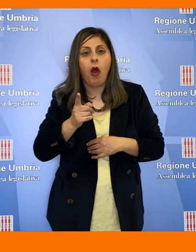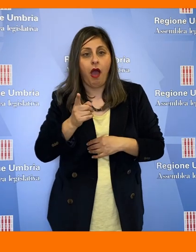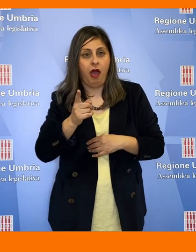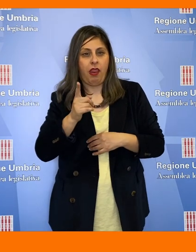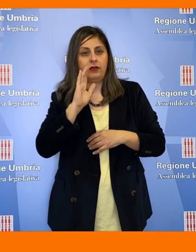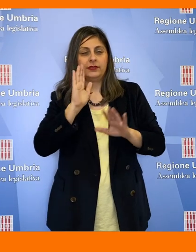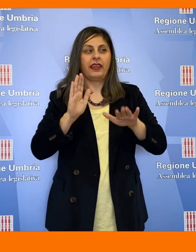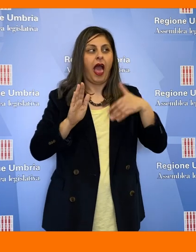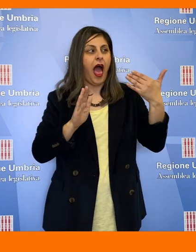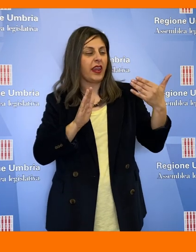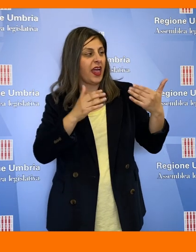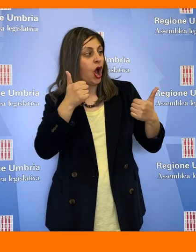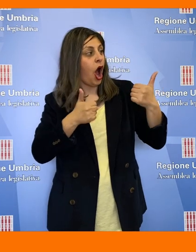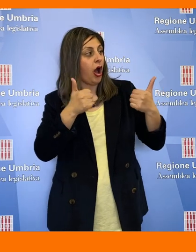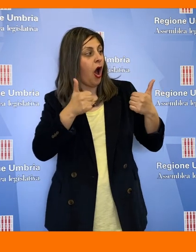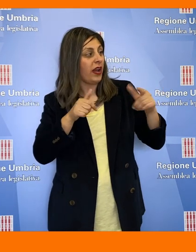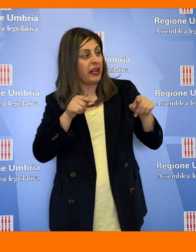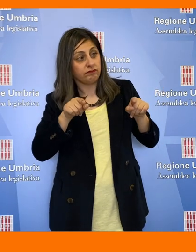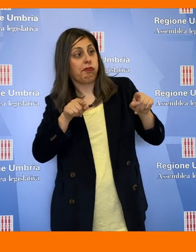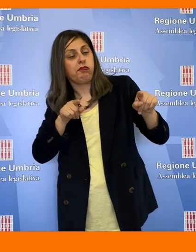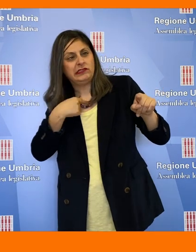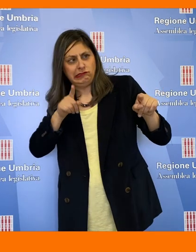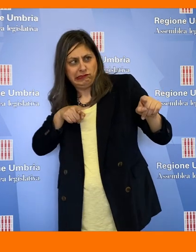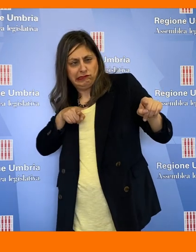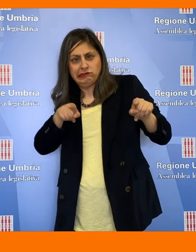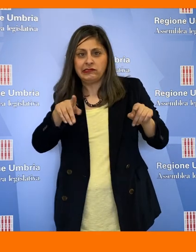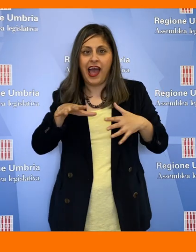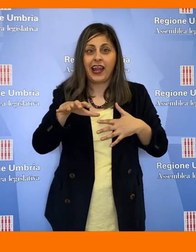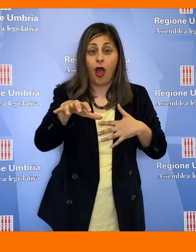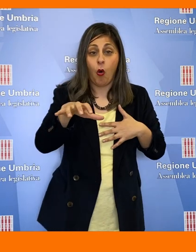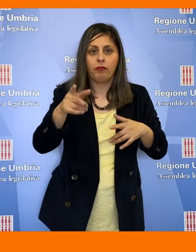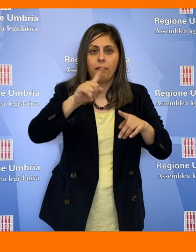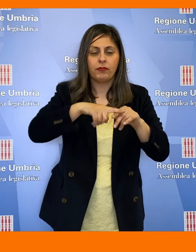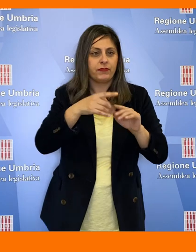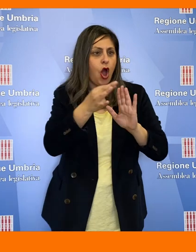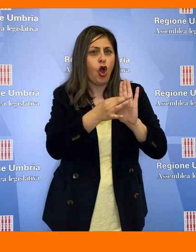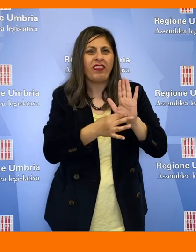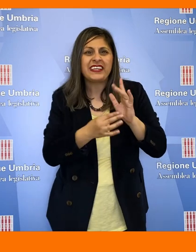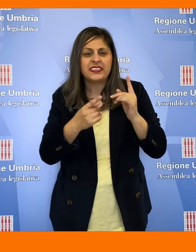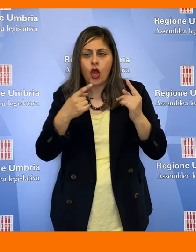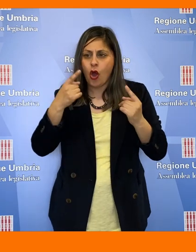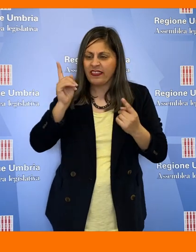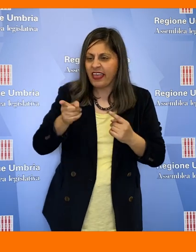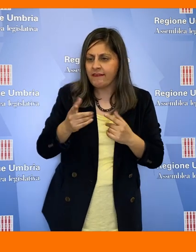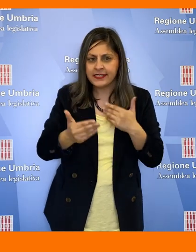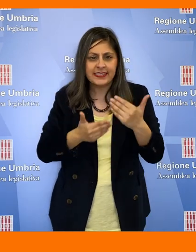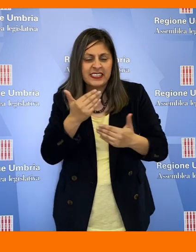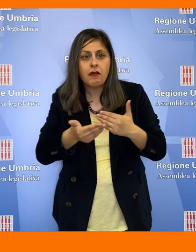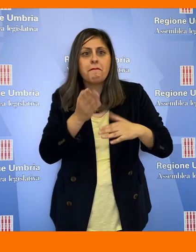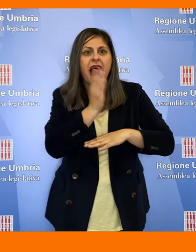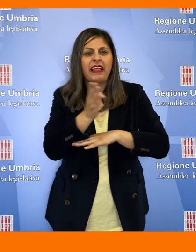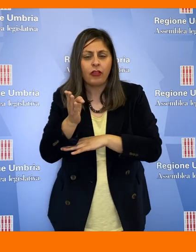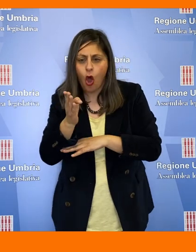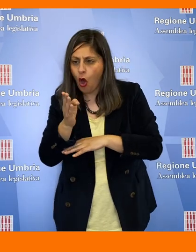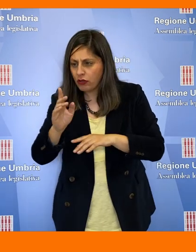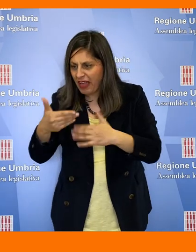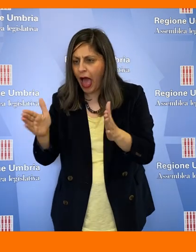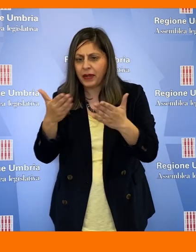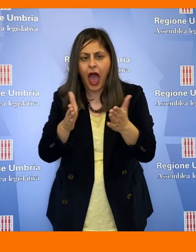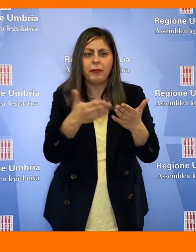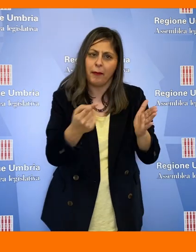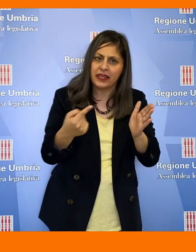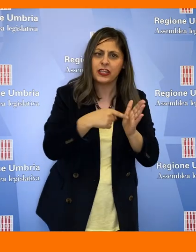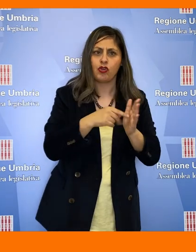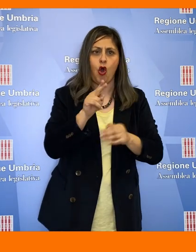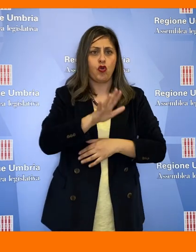competitività rispetto alla concorrenza straniera, ricostituire tutte le condizioni per la riattivazione dei mattatoi in